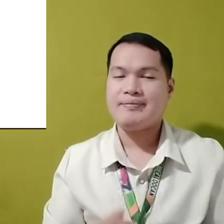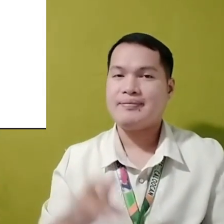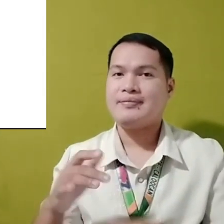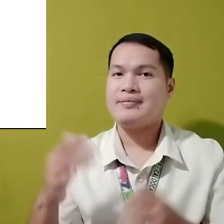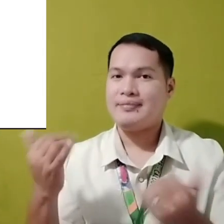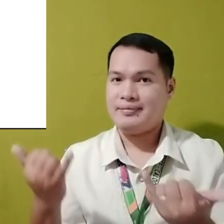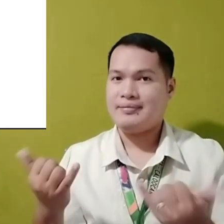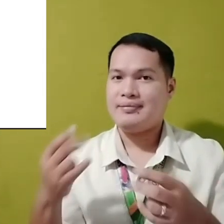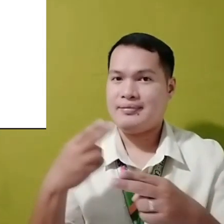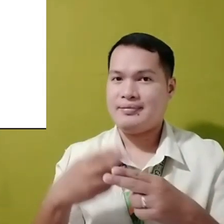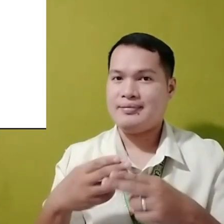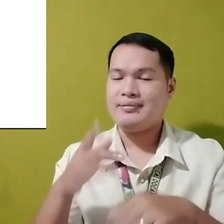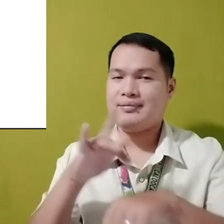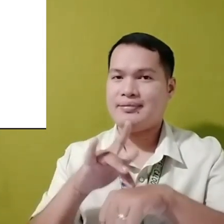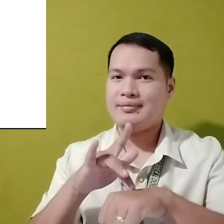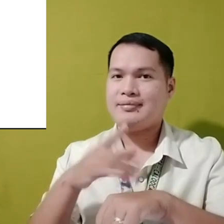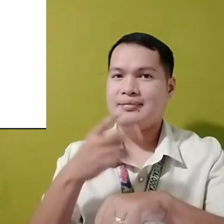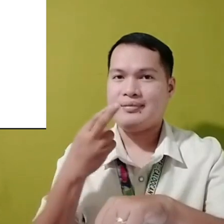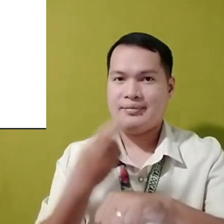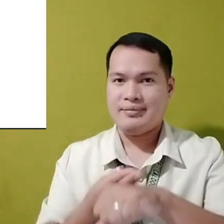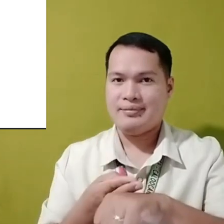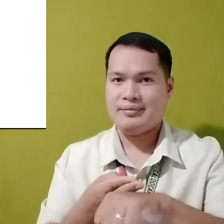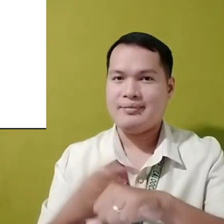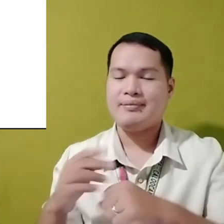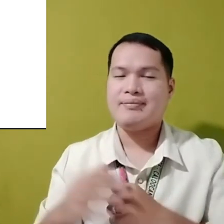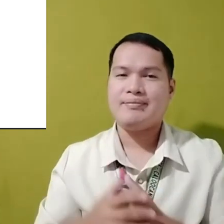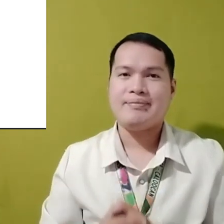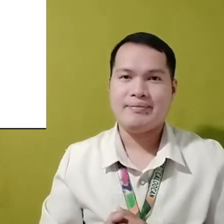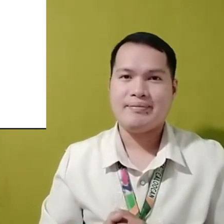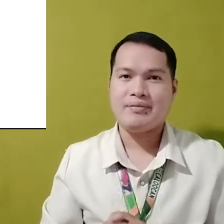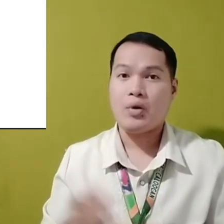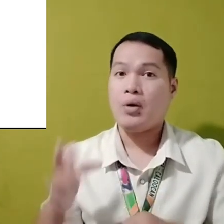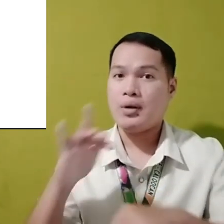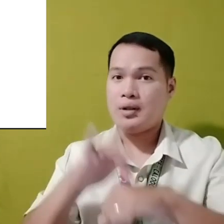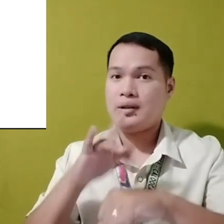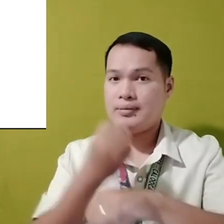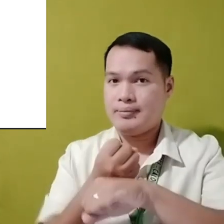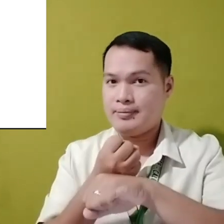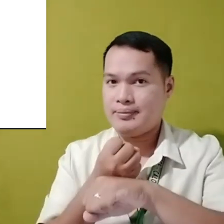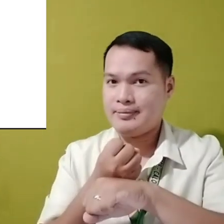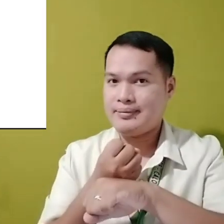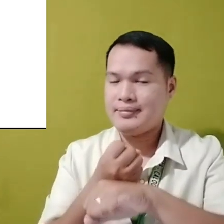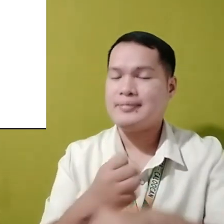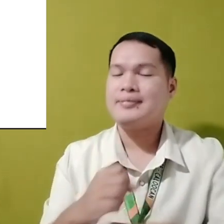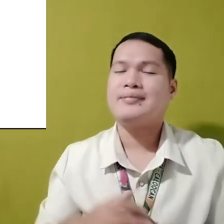basaltic rock or touchstone.